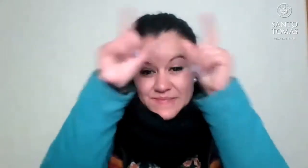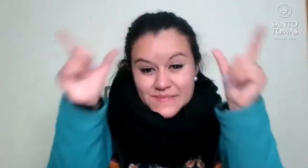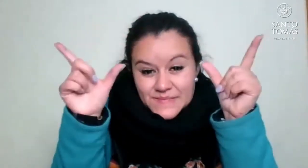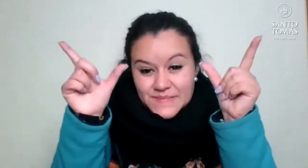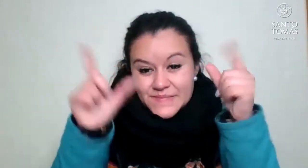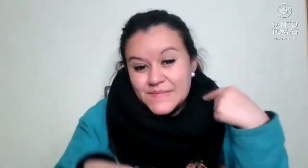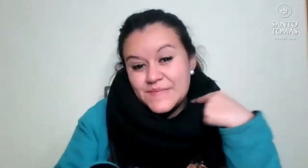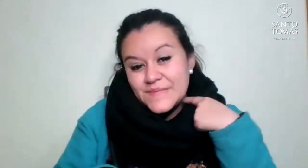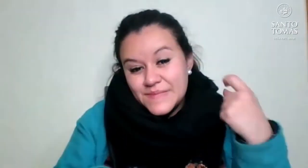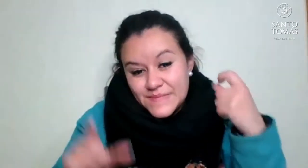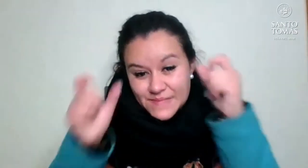Quilpue.